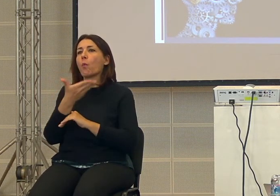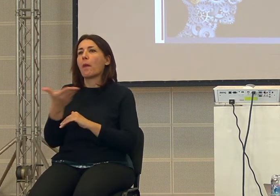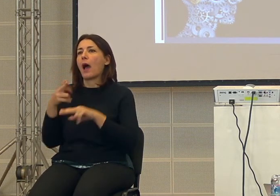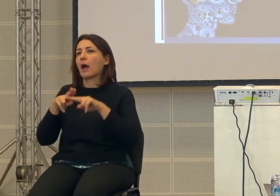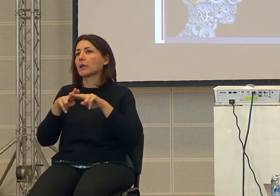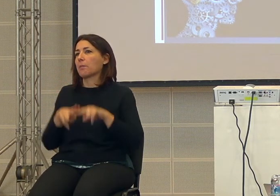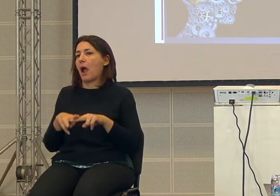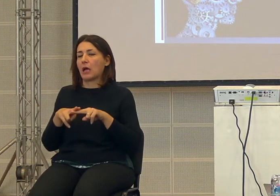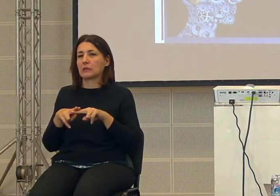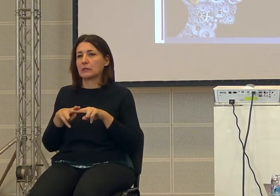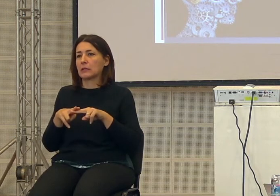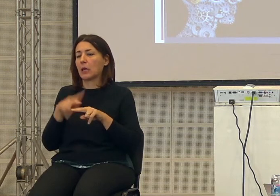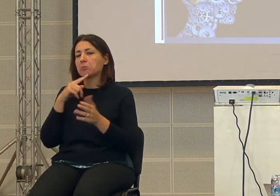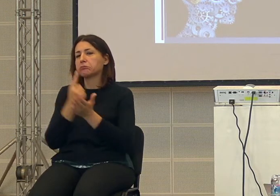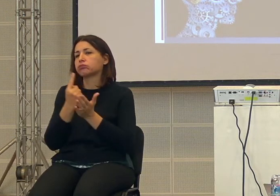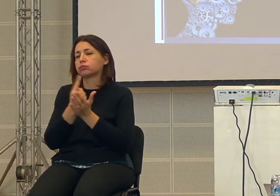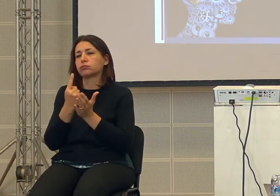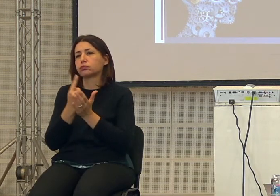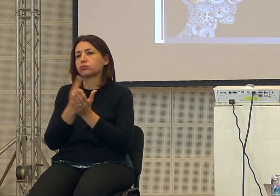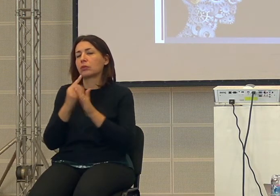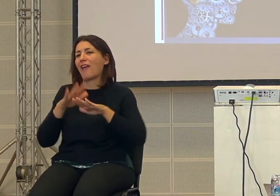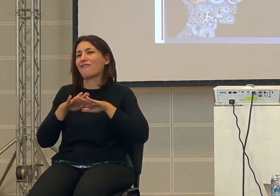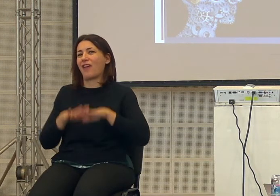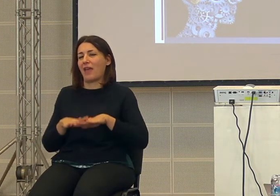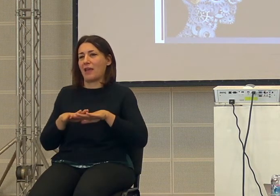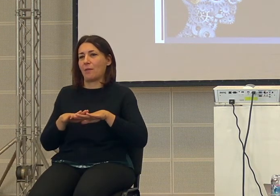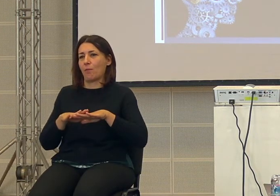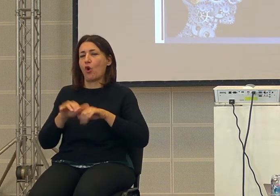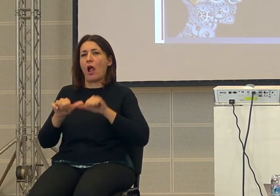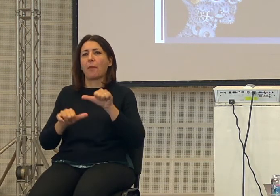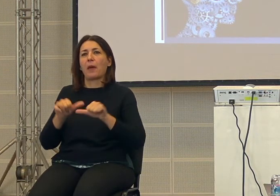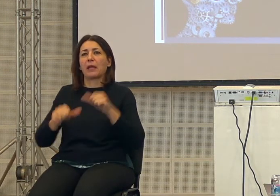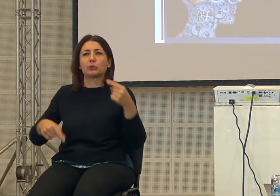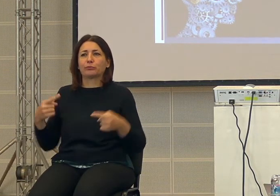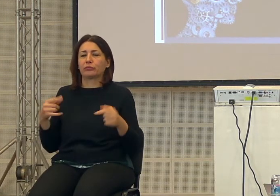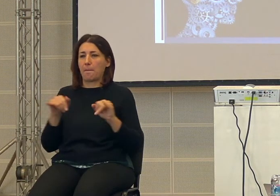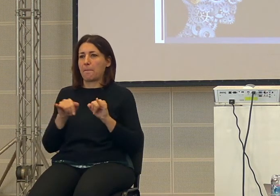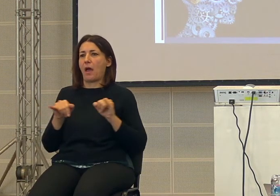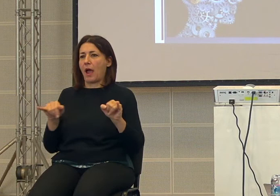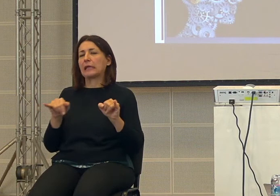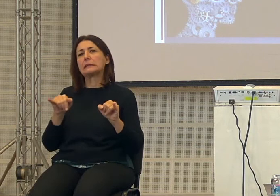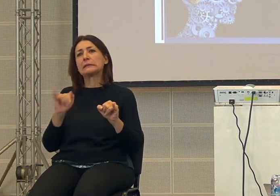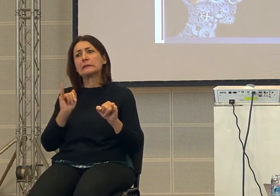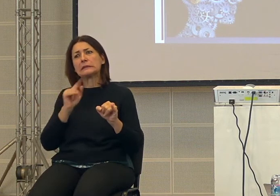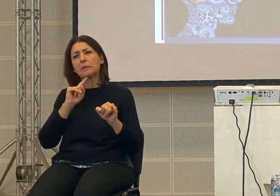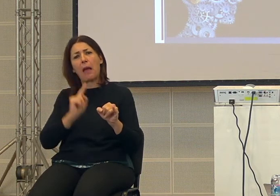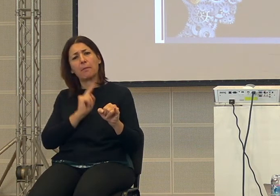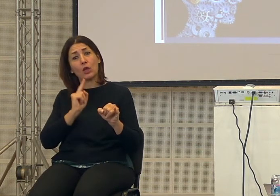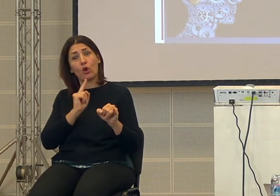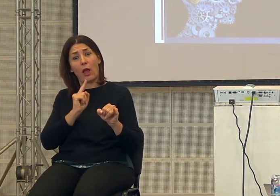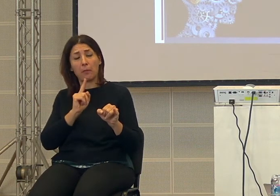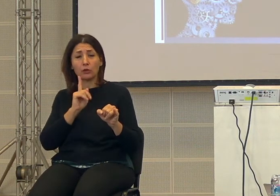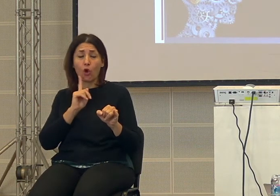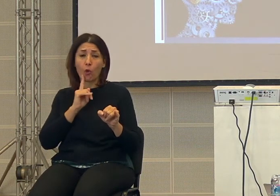abbastanza ferme allora uno qui potrebbe però fare un'obiezione sì però sono cresciute numericamente